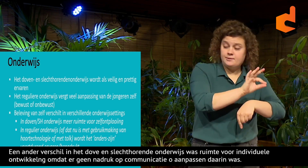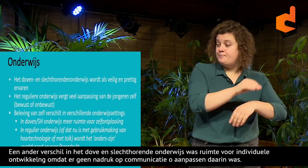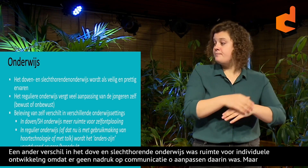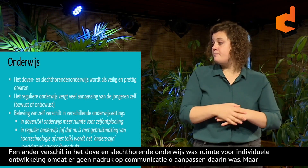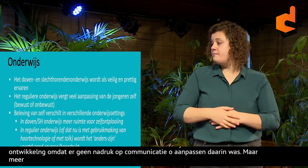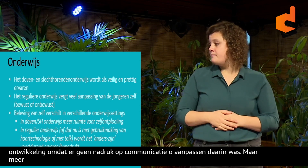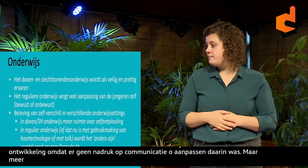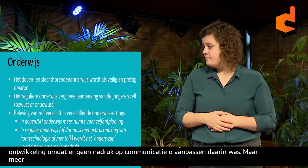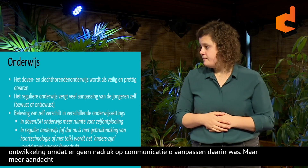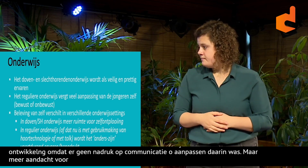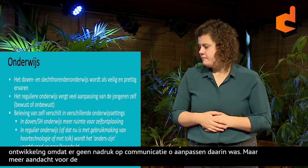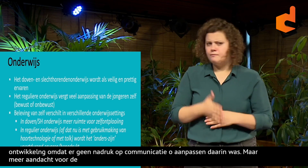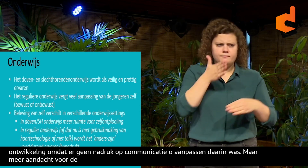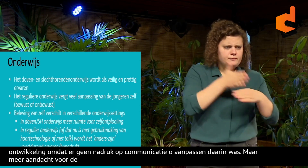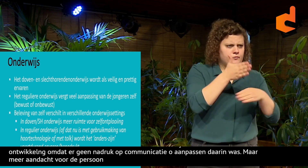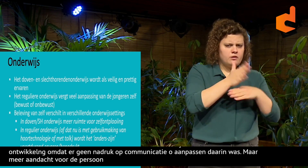iemand was.